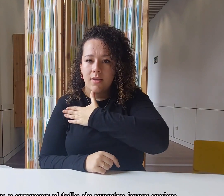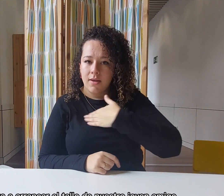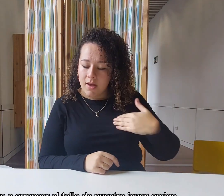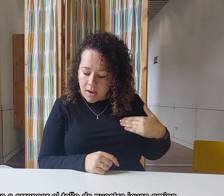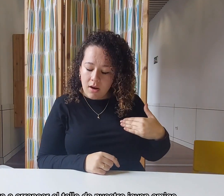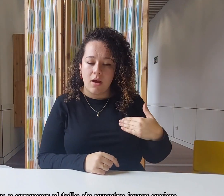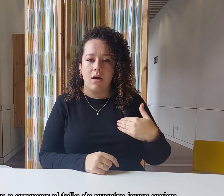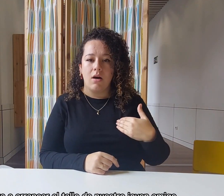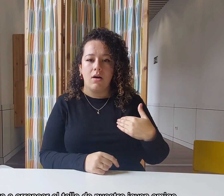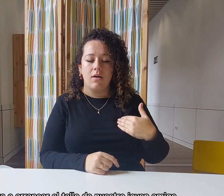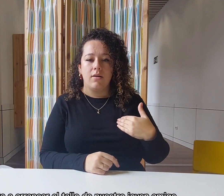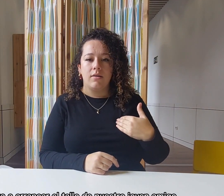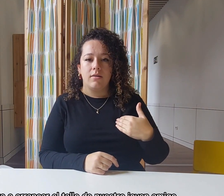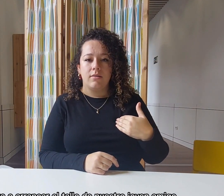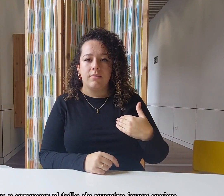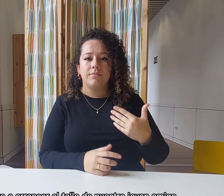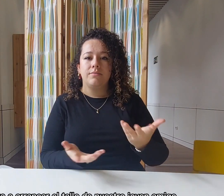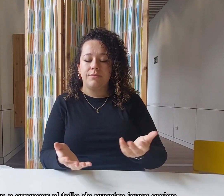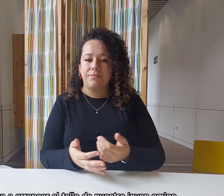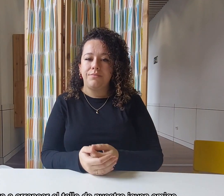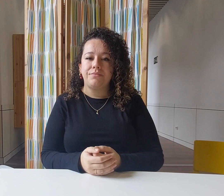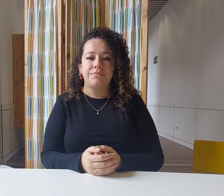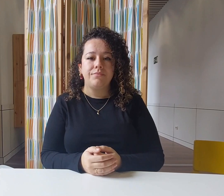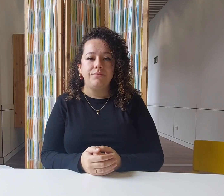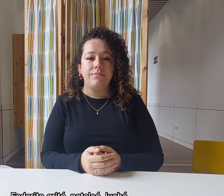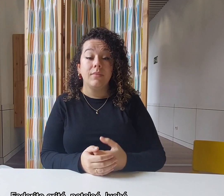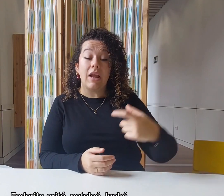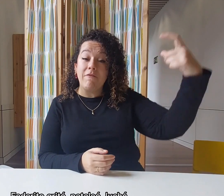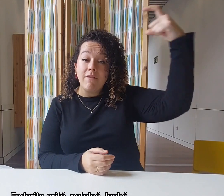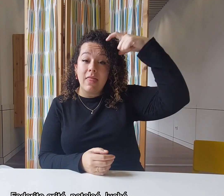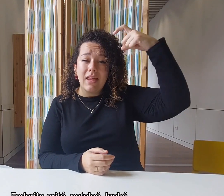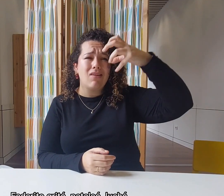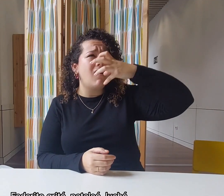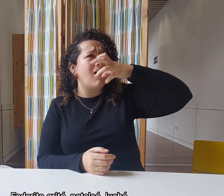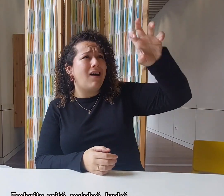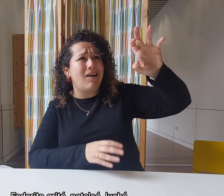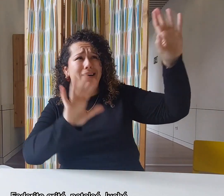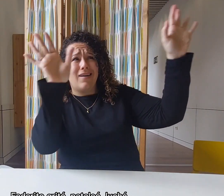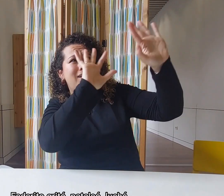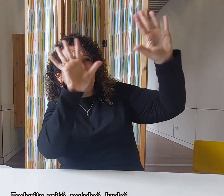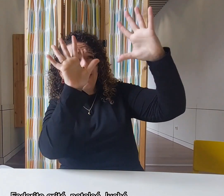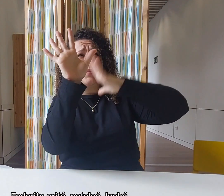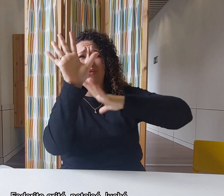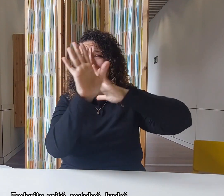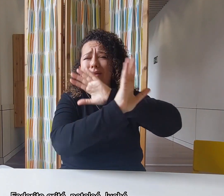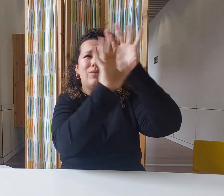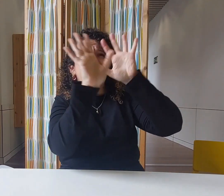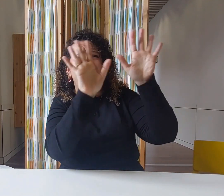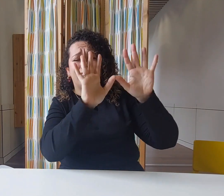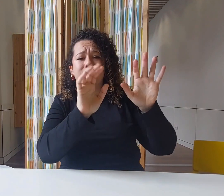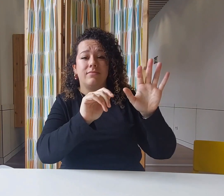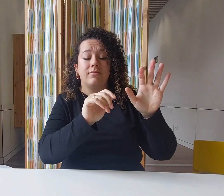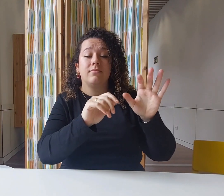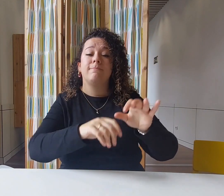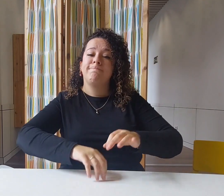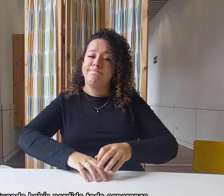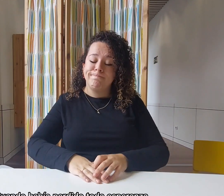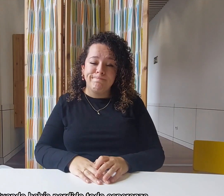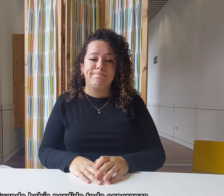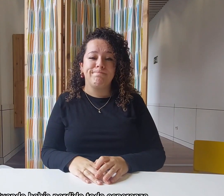dispuesta a arrancar el tallo de nuestro joven amigo. Federito gritó, pataleó, luchó. Cuando había